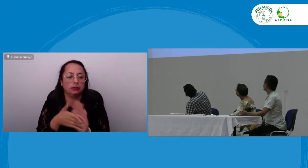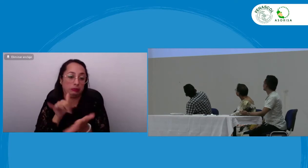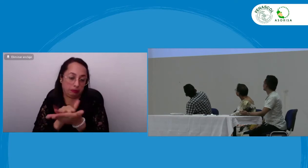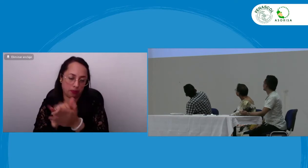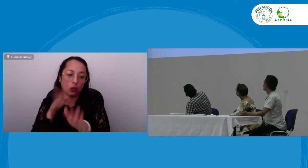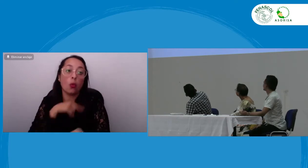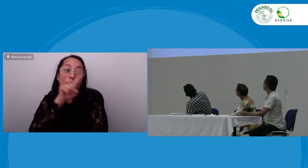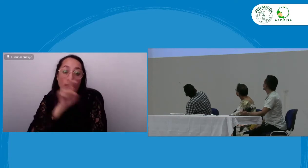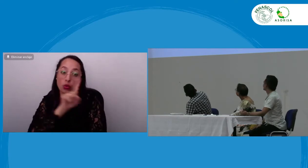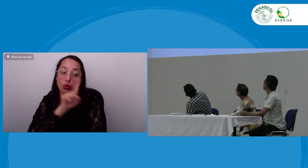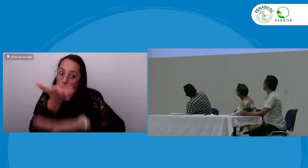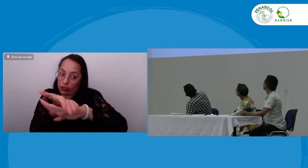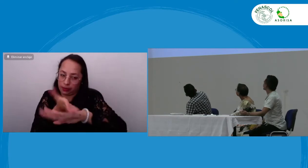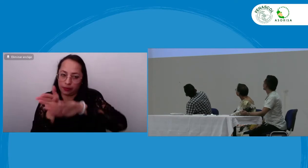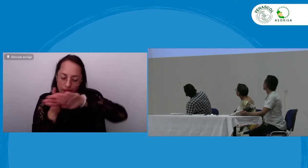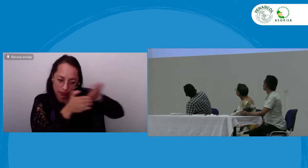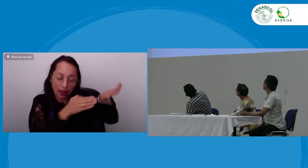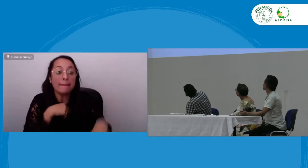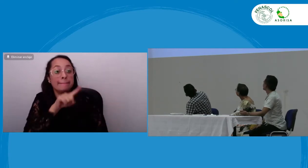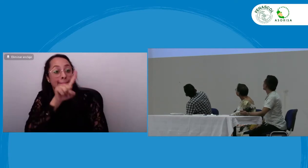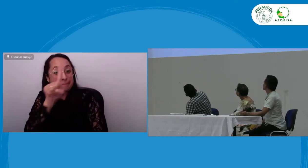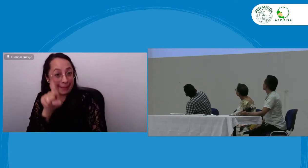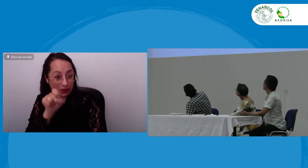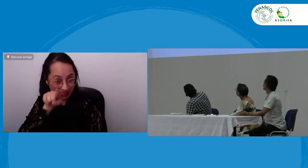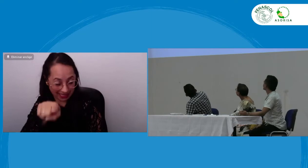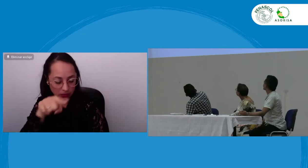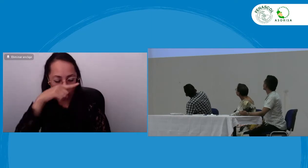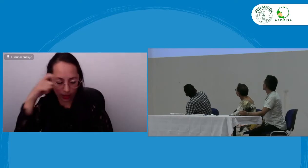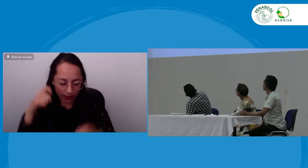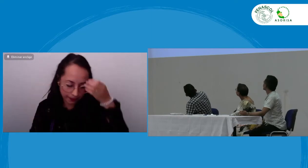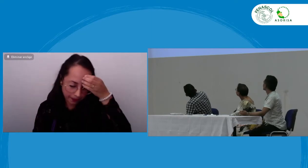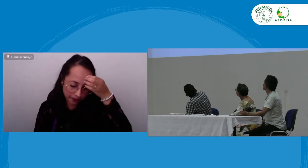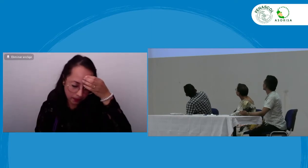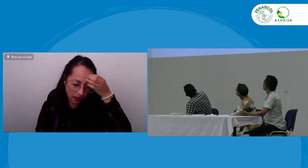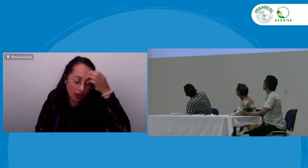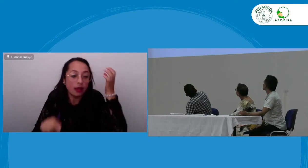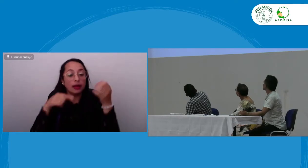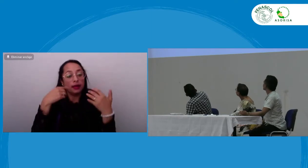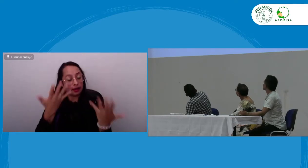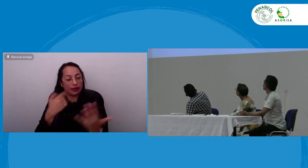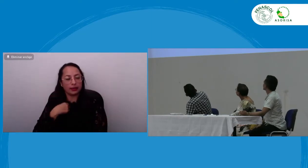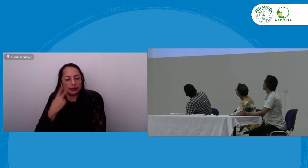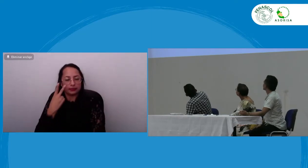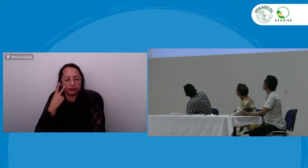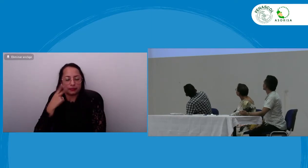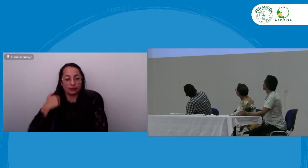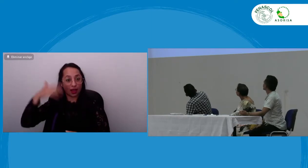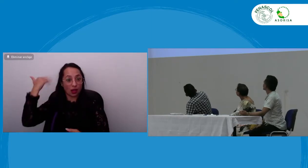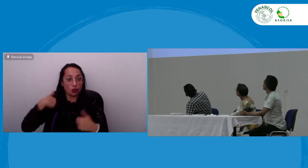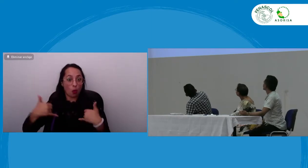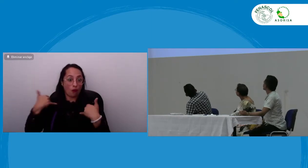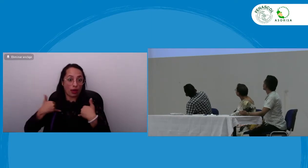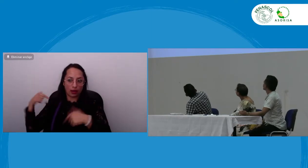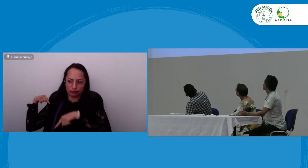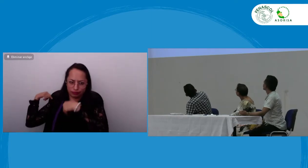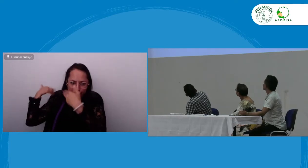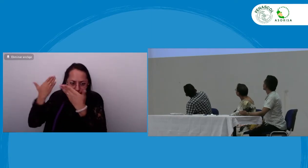entonces la pregunta es digamos que de alguna manera es una propuesta lo que acabo de mencionar ahora bien la pregunta es como claro como